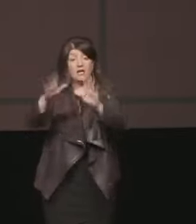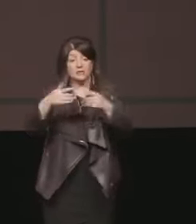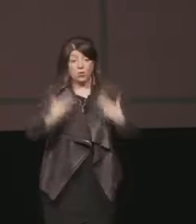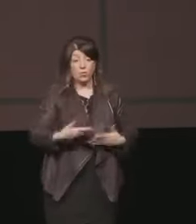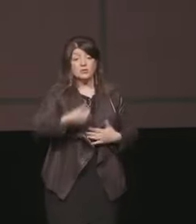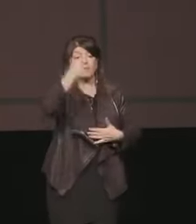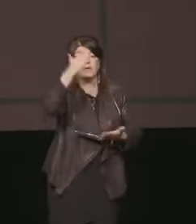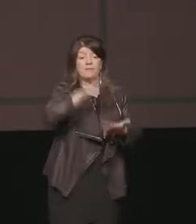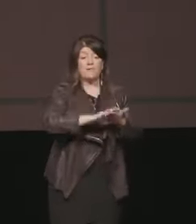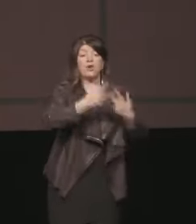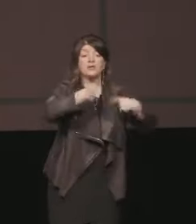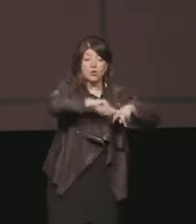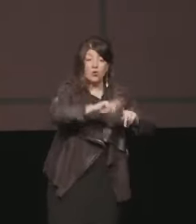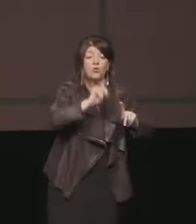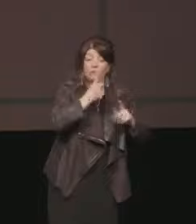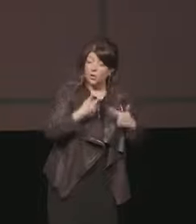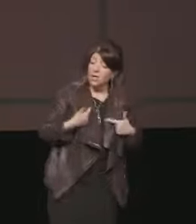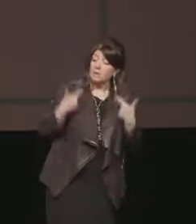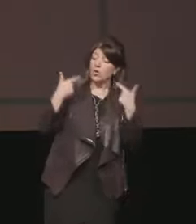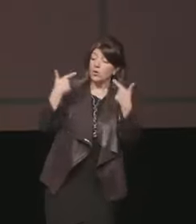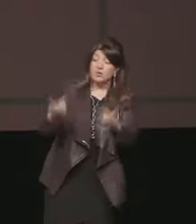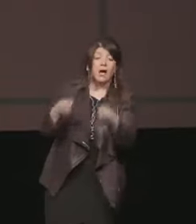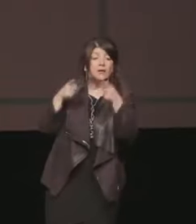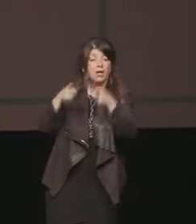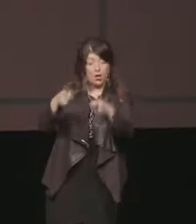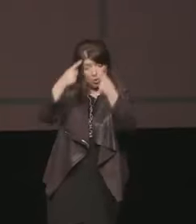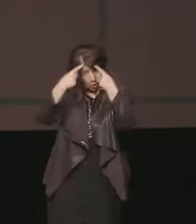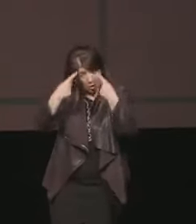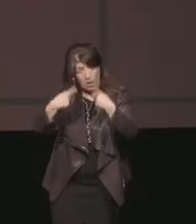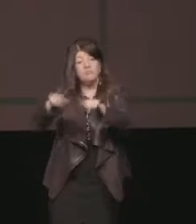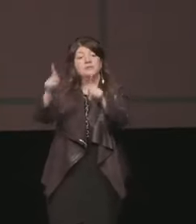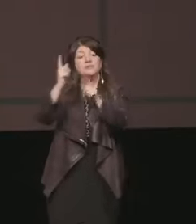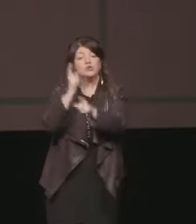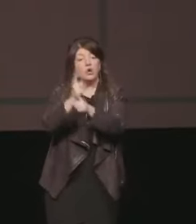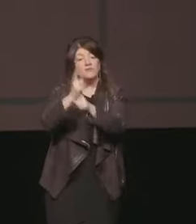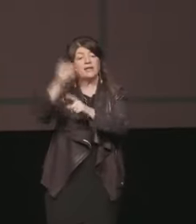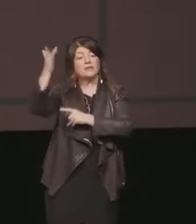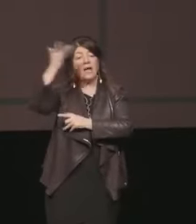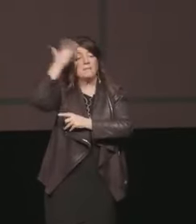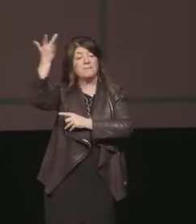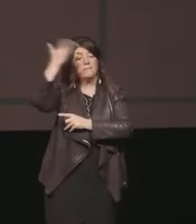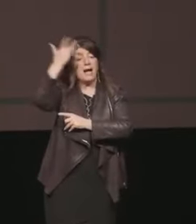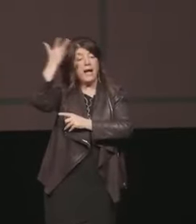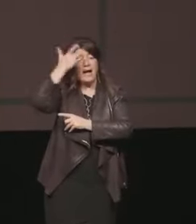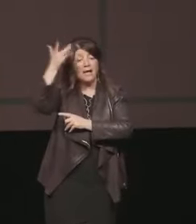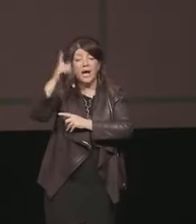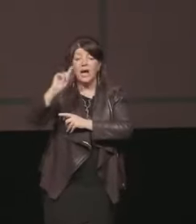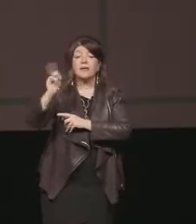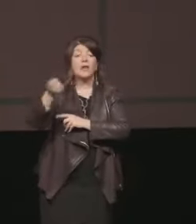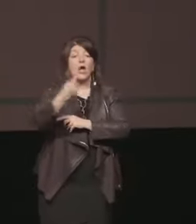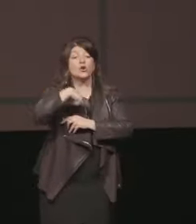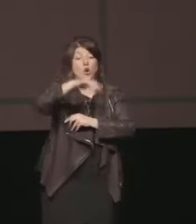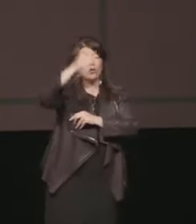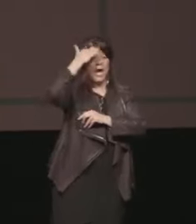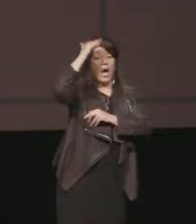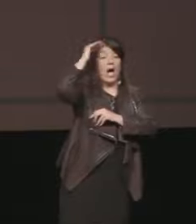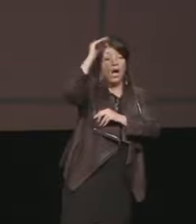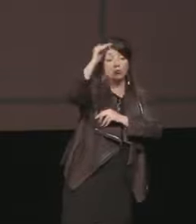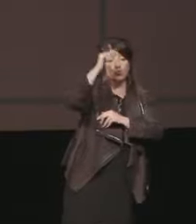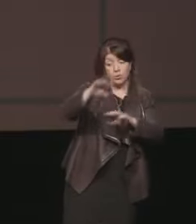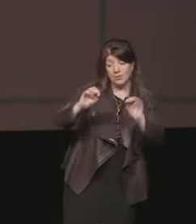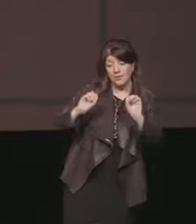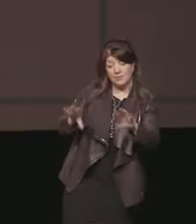li ringrazio perché è ovvio che i giovani devono imparare dagli adulti questo è un dovere sia loro che nostro però